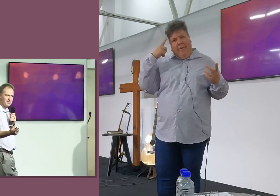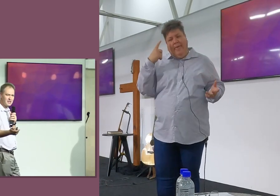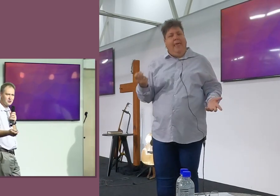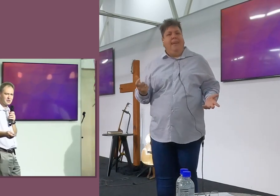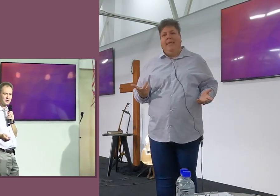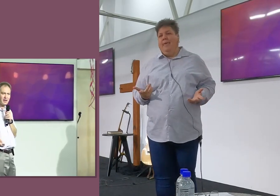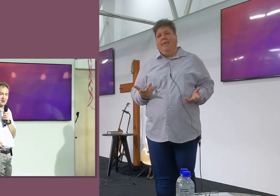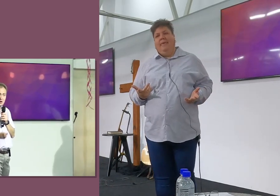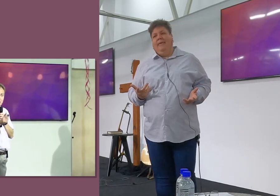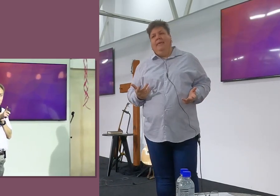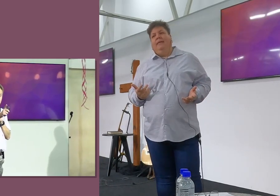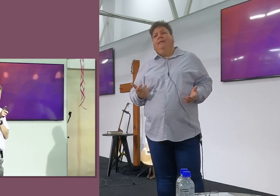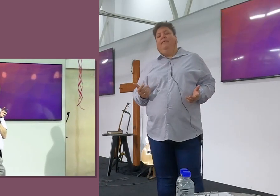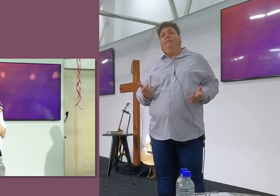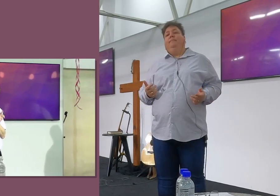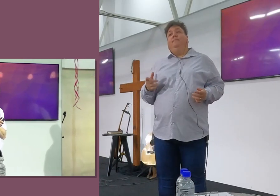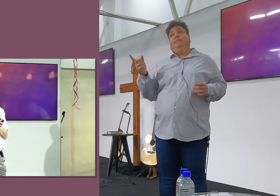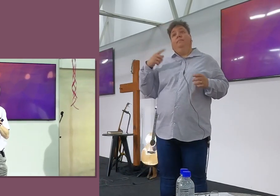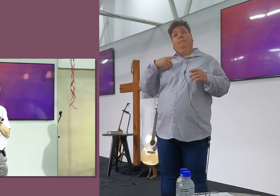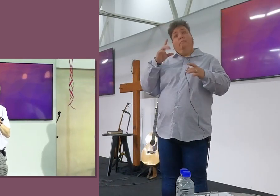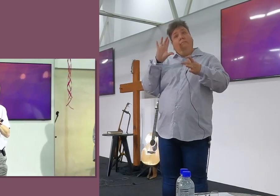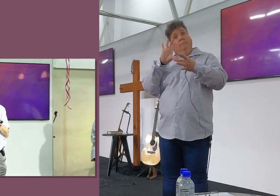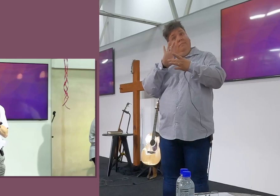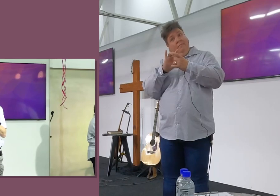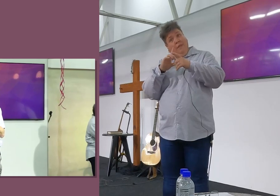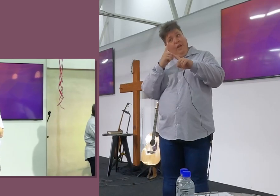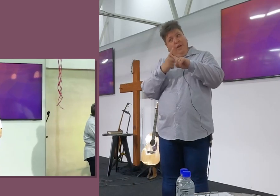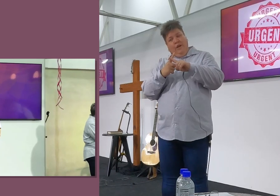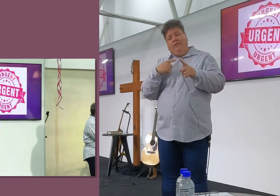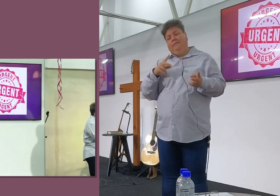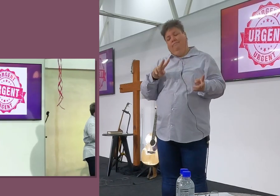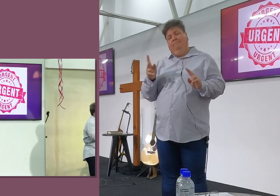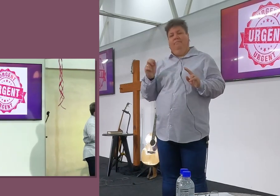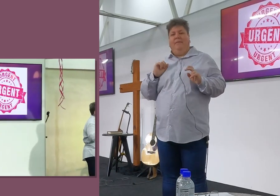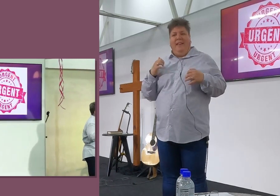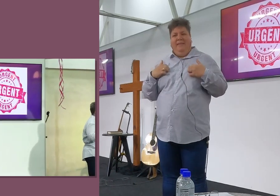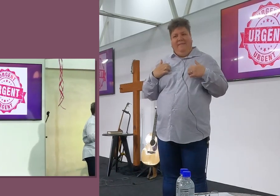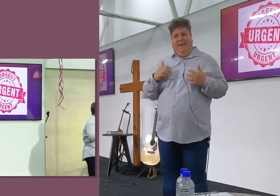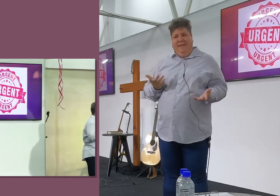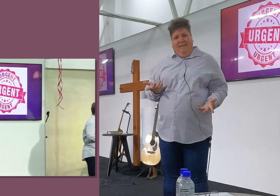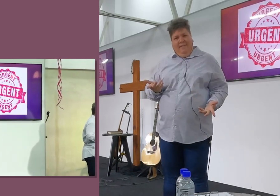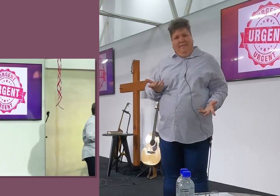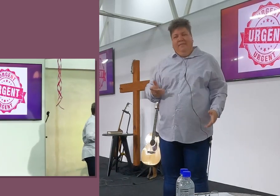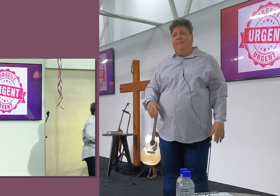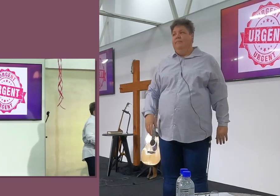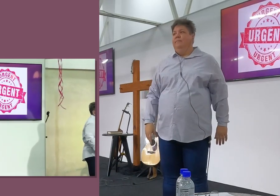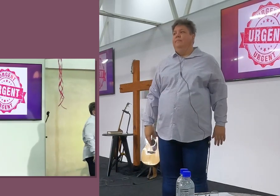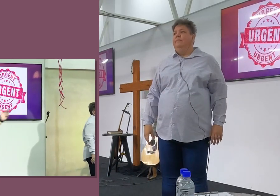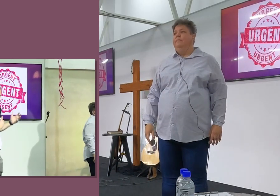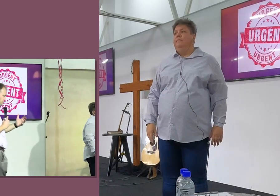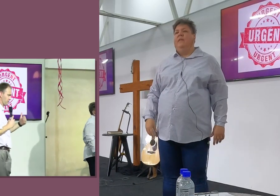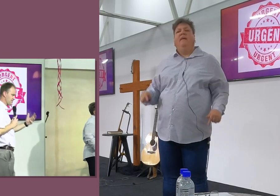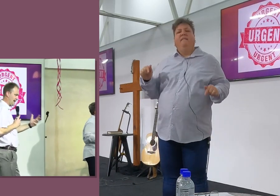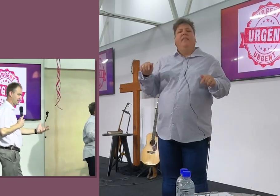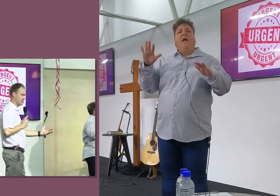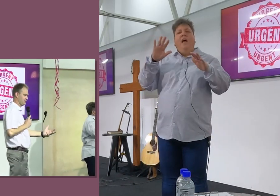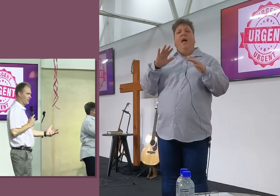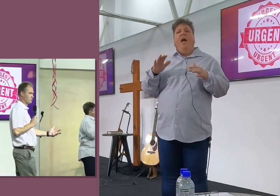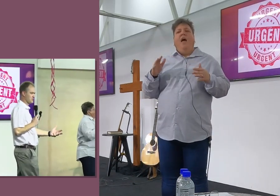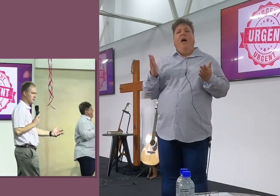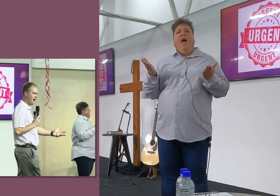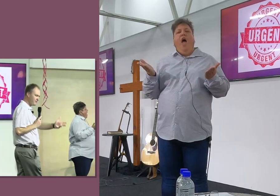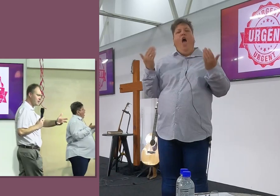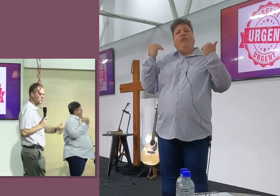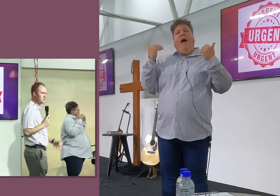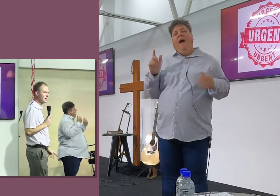dis wat met hierdie roover gebeur het. Maar toe hy by die kruis uitkom, to verander sy jylle leven. Nou kan, wat wil ek hier om ons vandag te doen? Wat is die uiteinde van